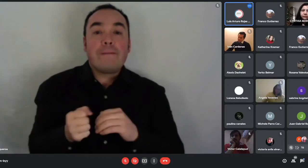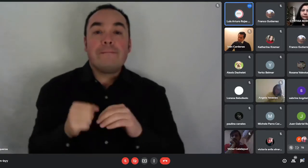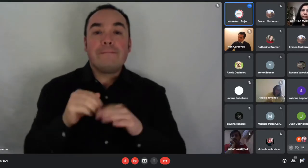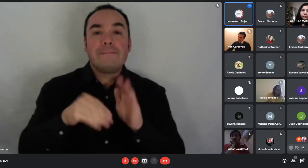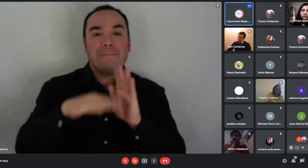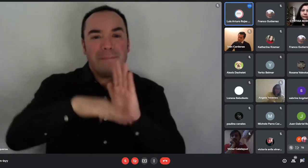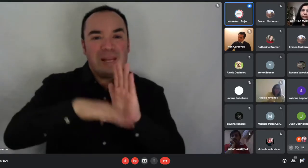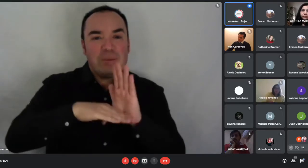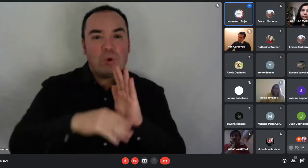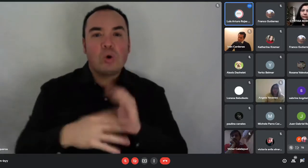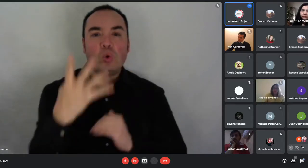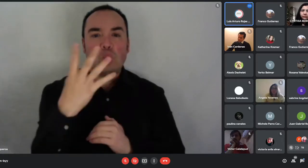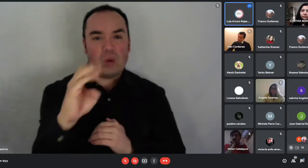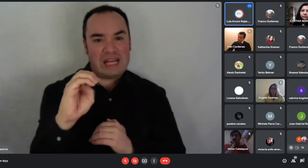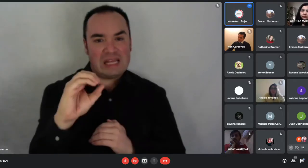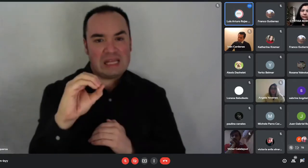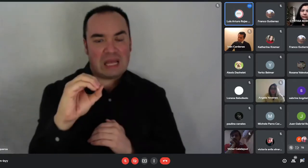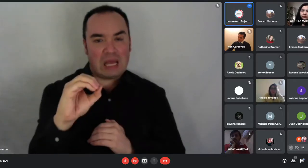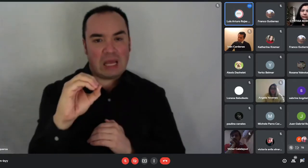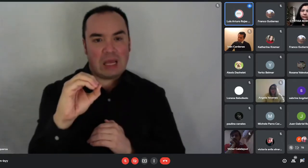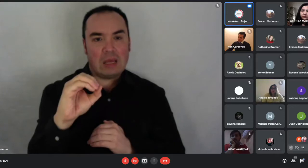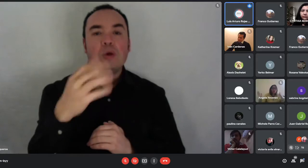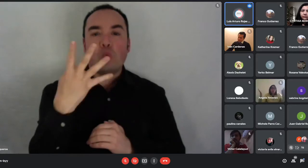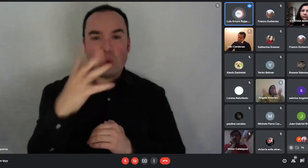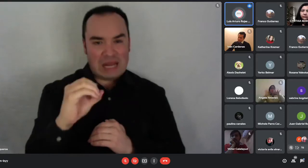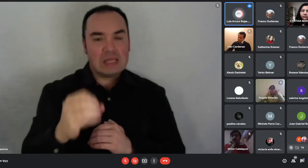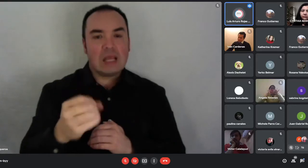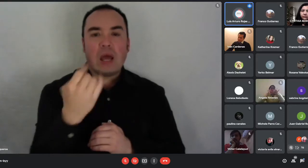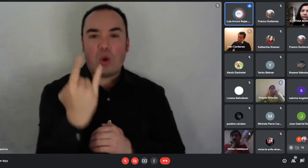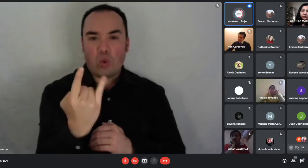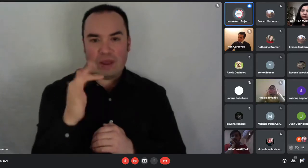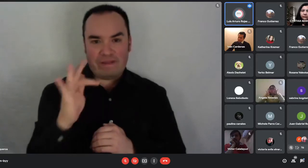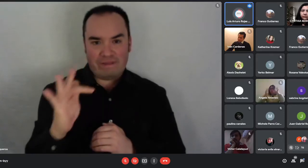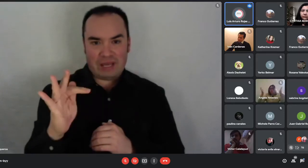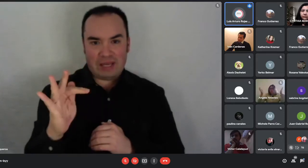Para el tramo 1, el ahorro mínimo yo le había dicho que eran 30, en realidad son 40 unidades de fomento.